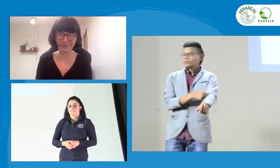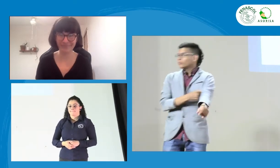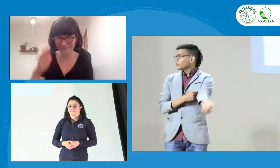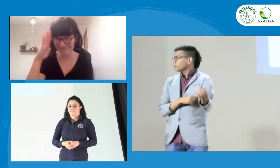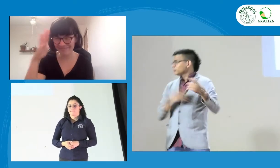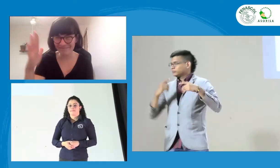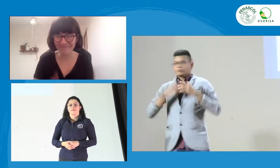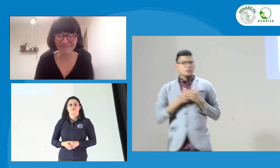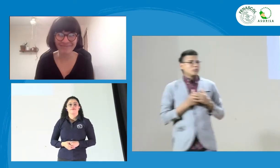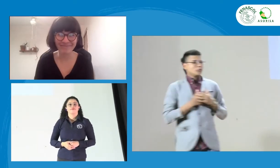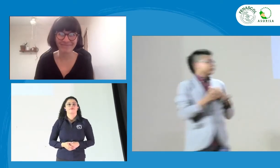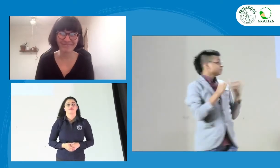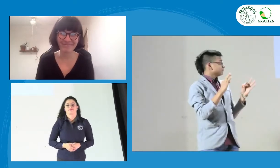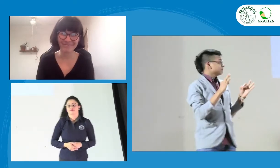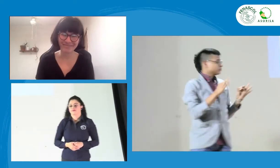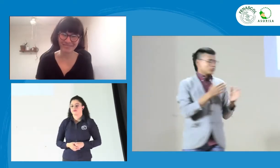¿Me ven bien? Listo.